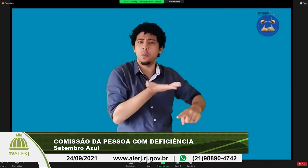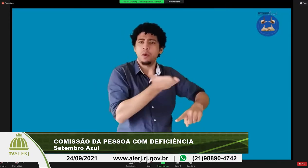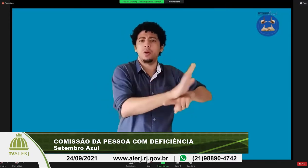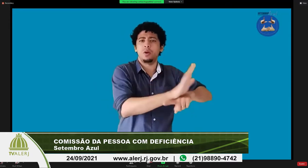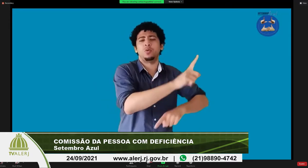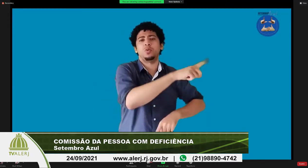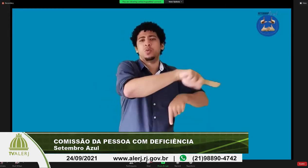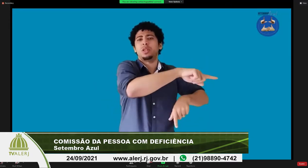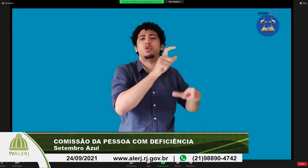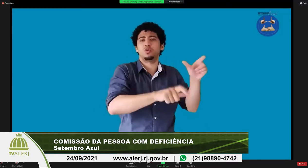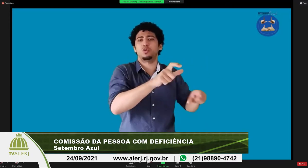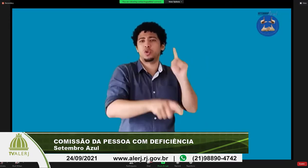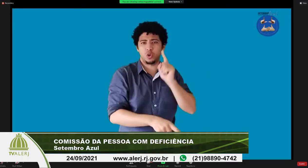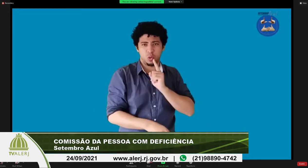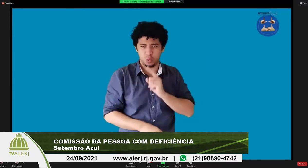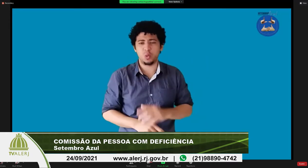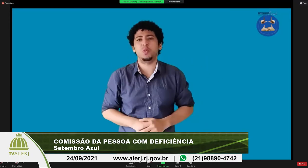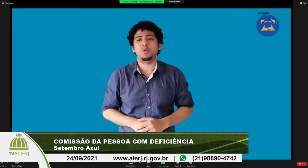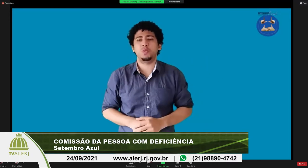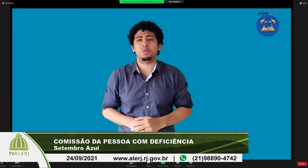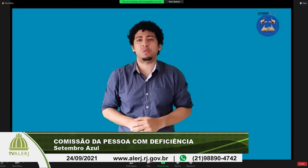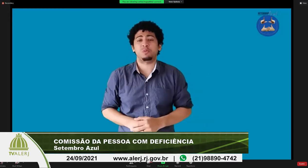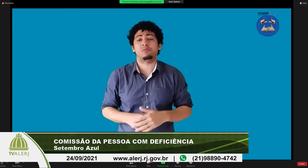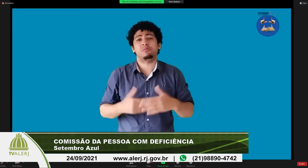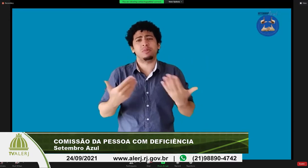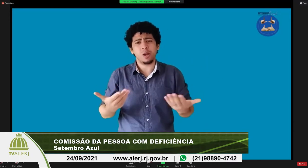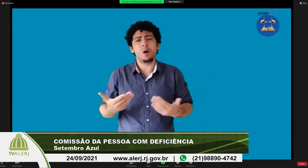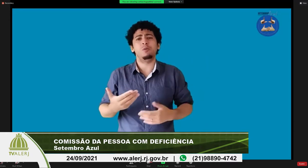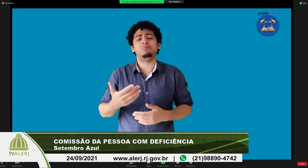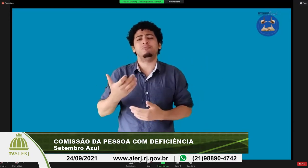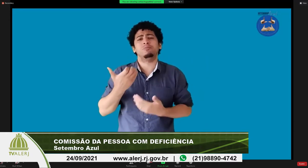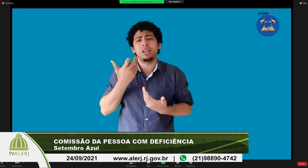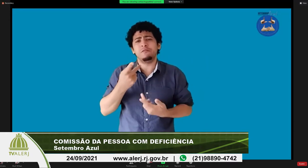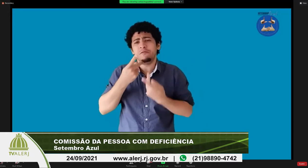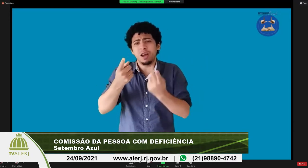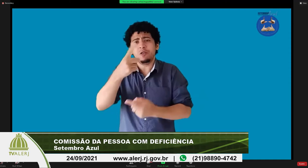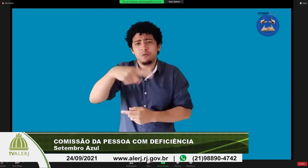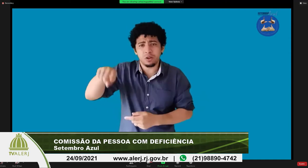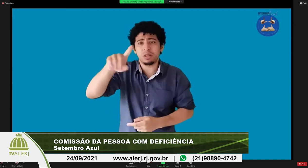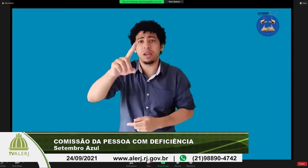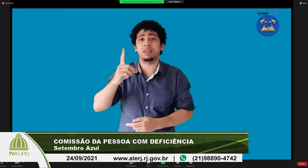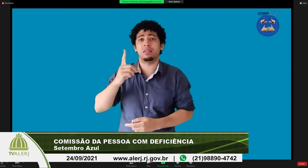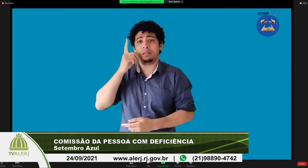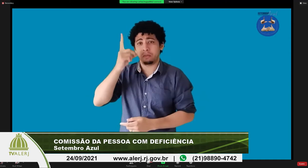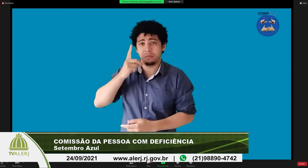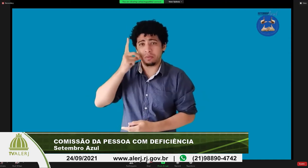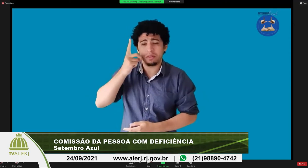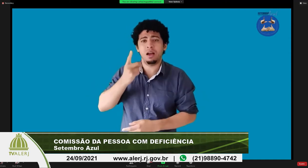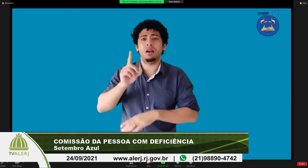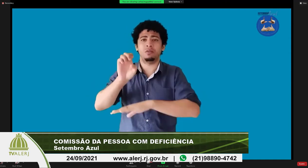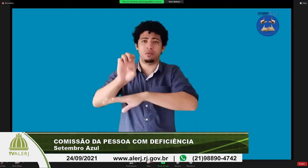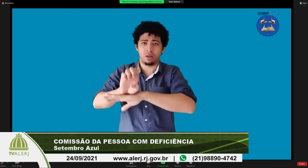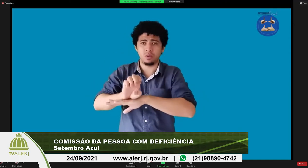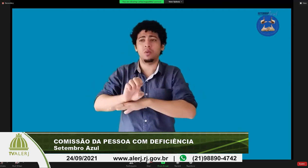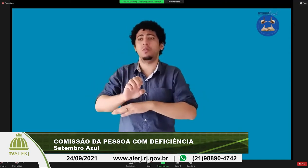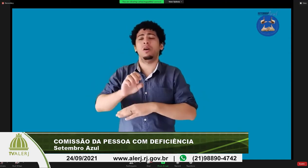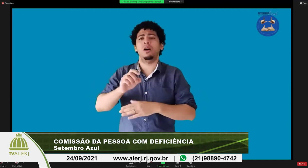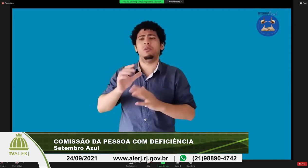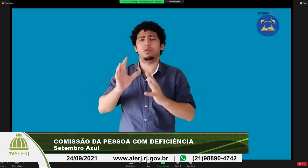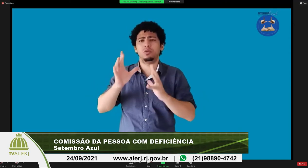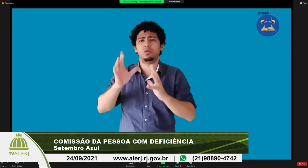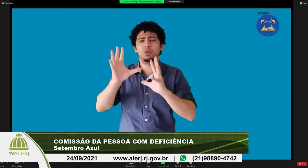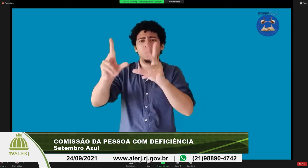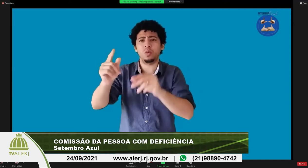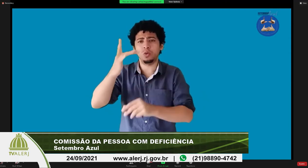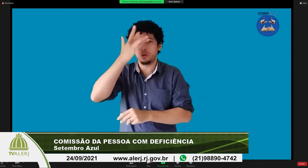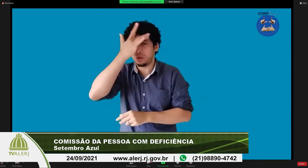e meu compromisso é que auxiliá-los no engajamento das pessoas surdas peço a